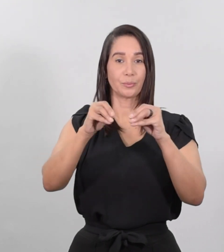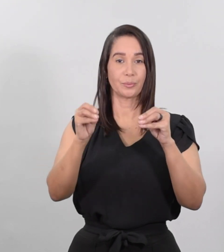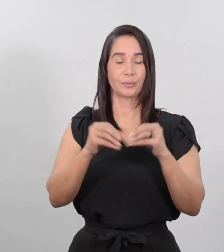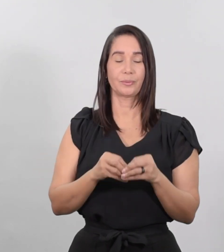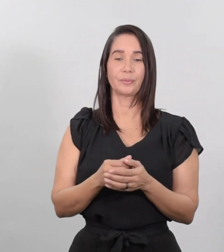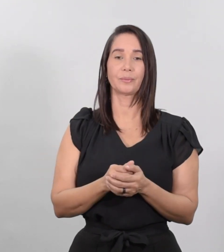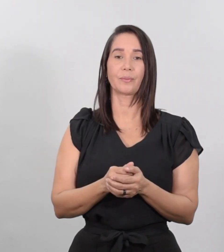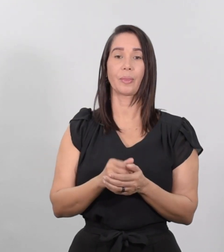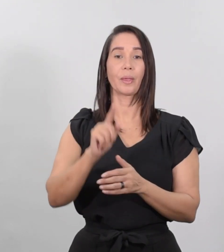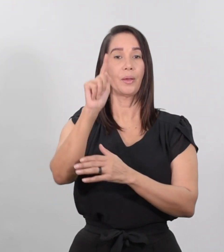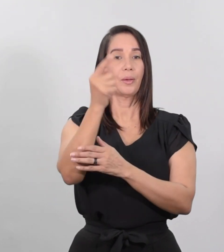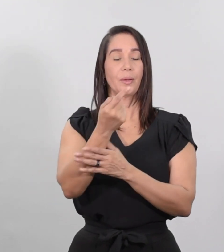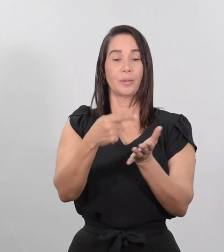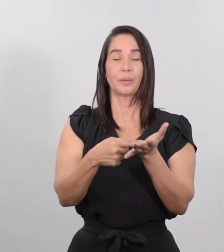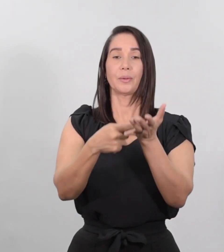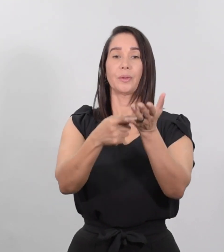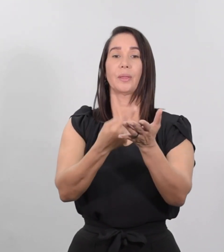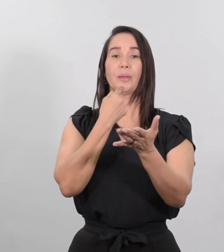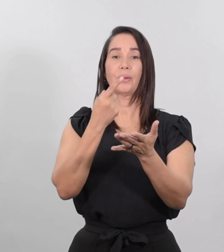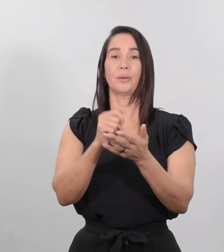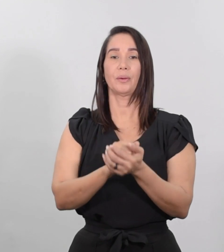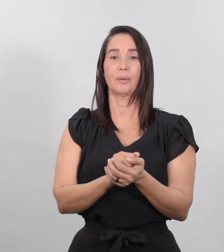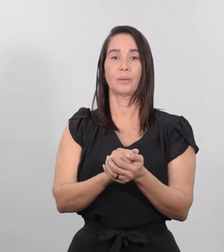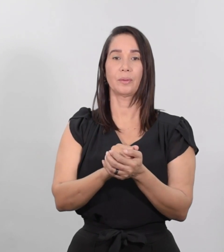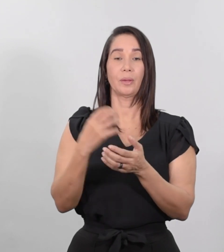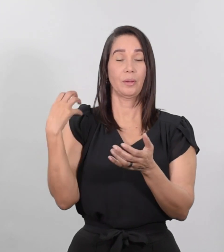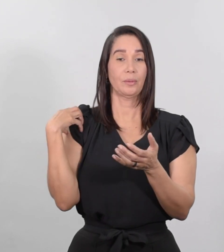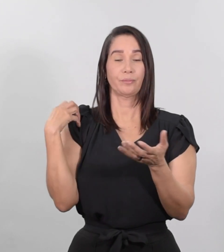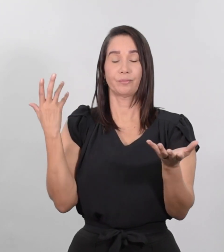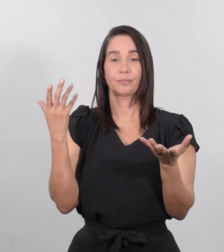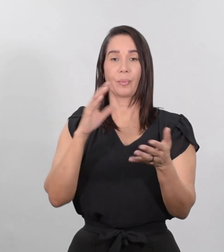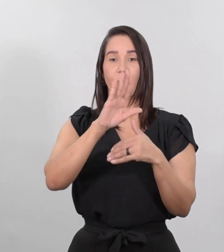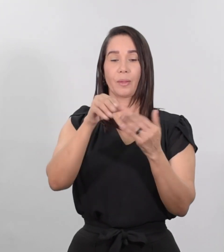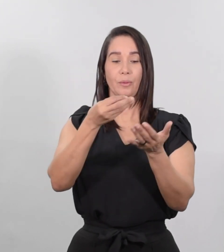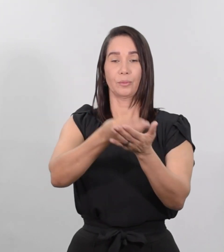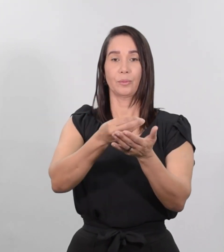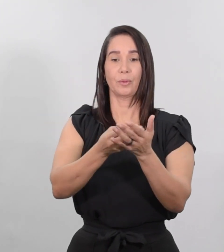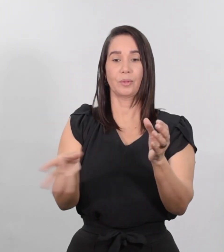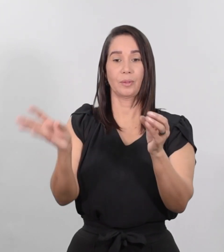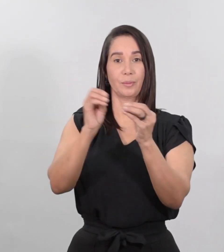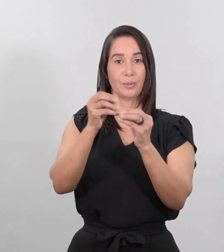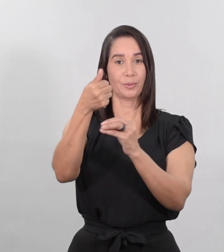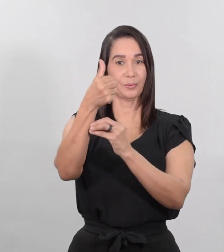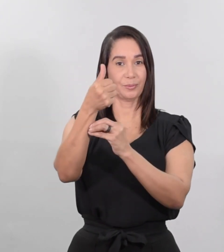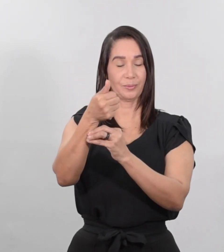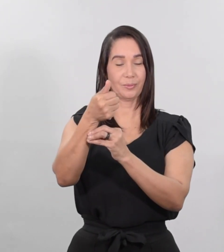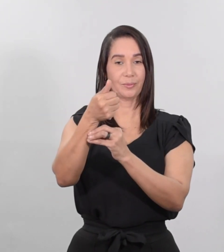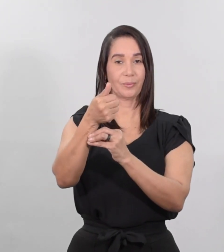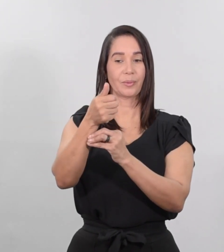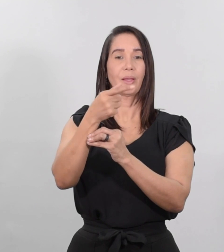El primero se presentó y dijo, Señor, tu onza ha producido diez. Él le contestó,